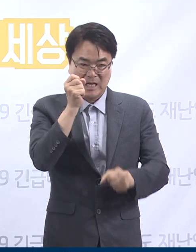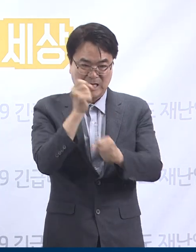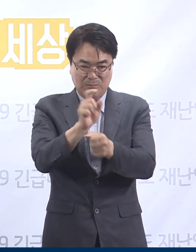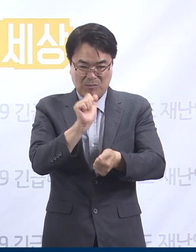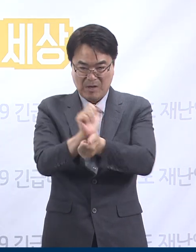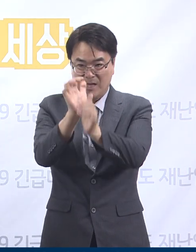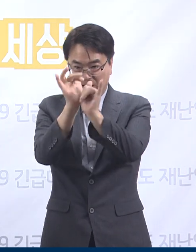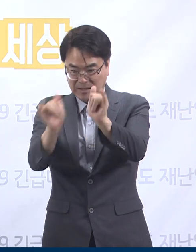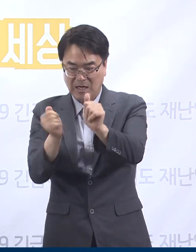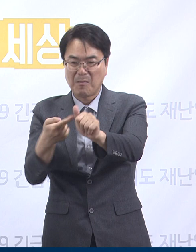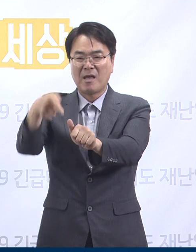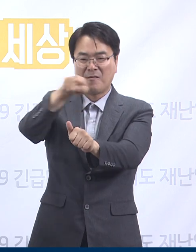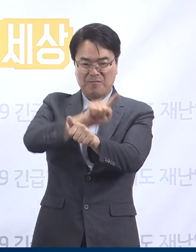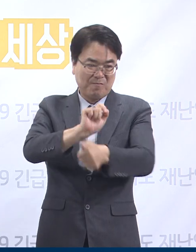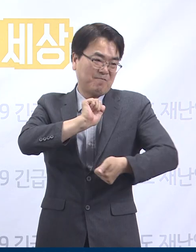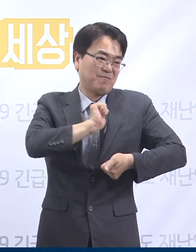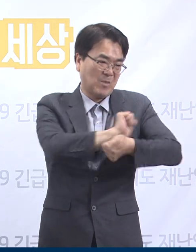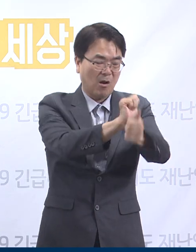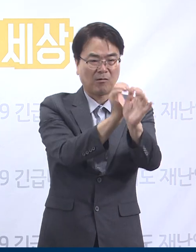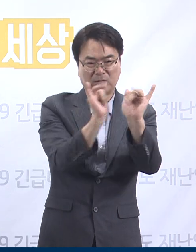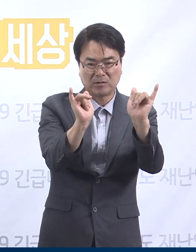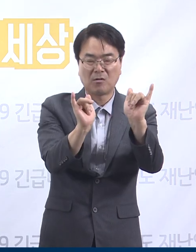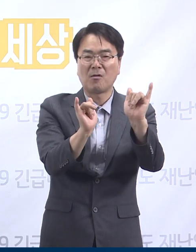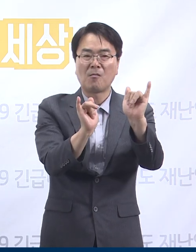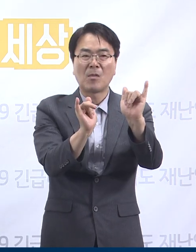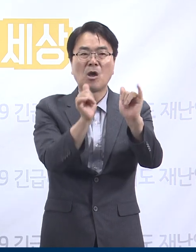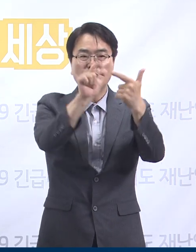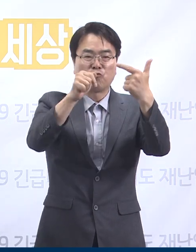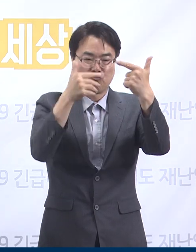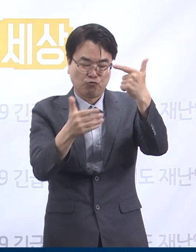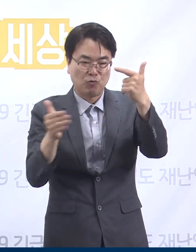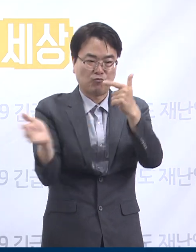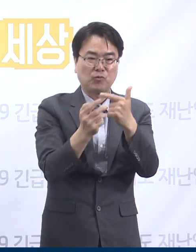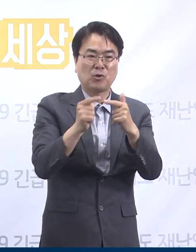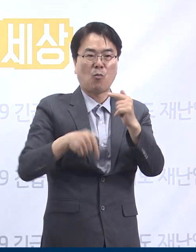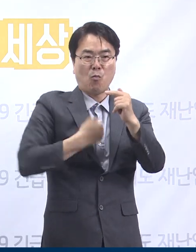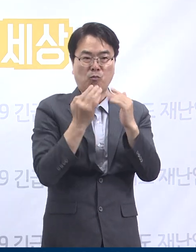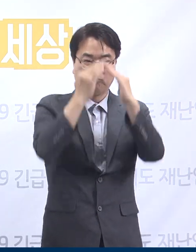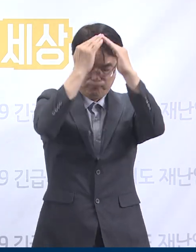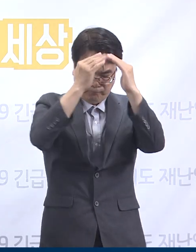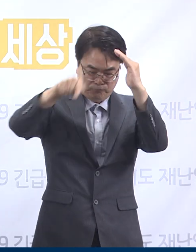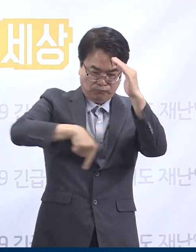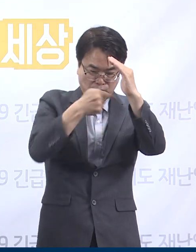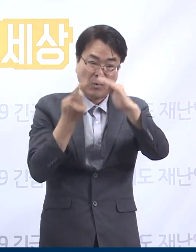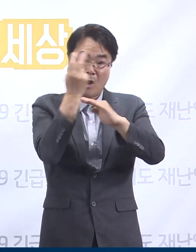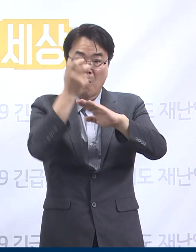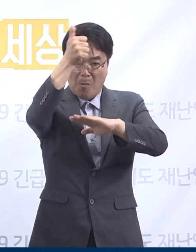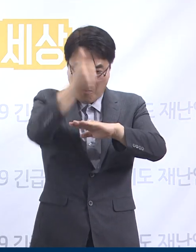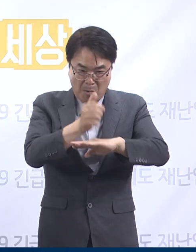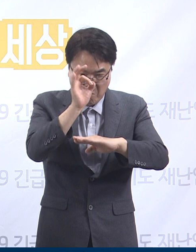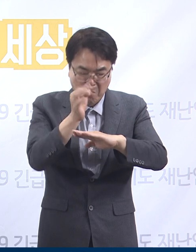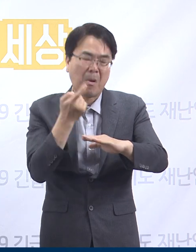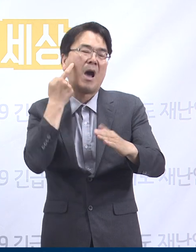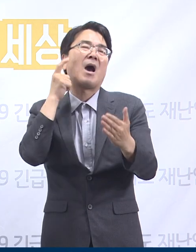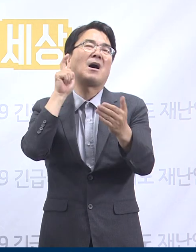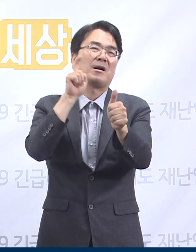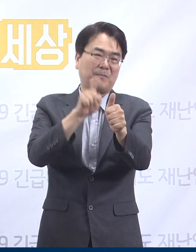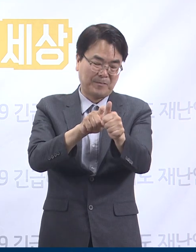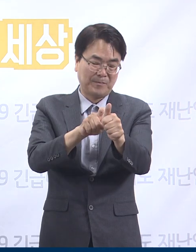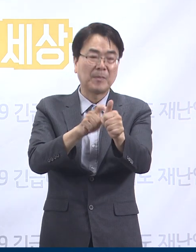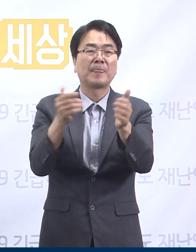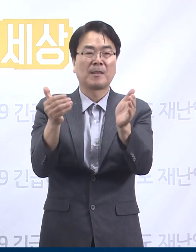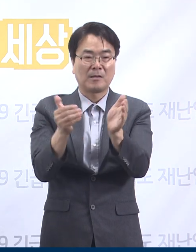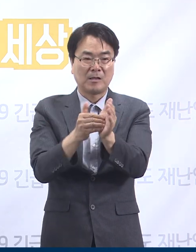8일부터 자가격리 중 확진되었으며 다른 1명은 기확진된 성남 하나님의 교회의 교인과 접촉한